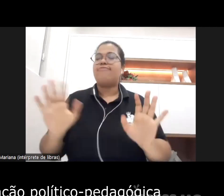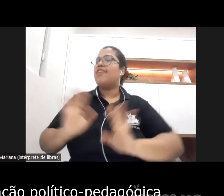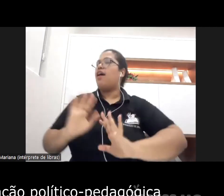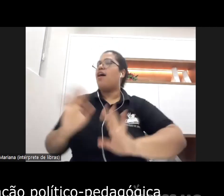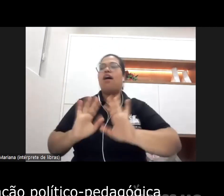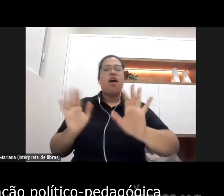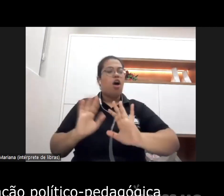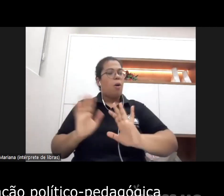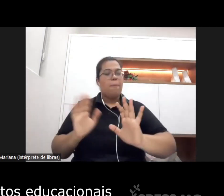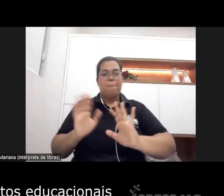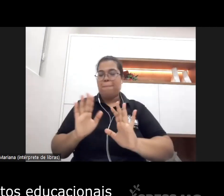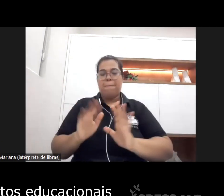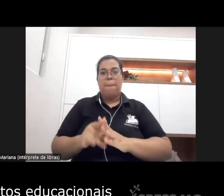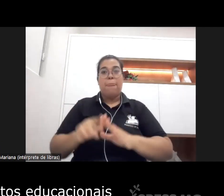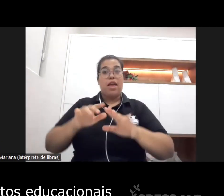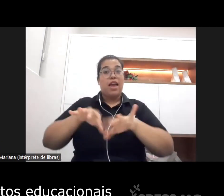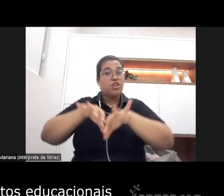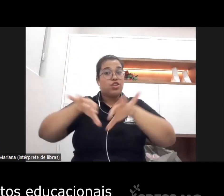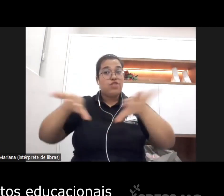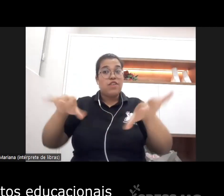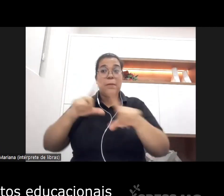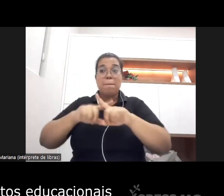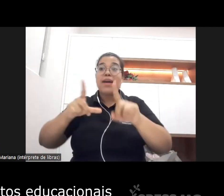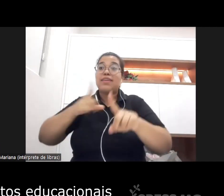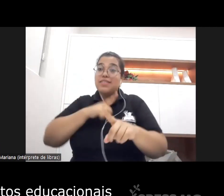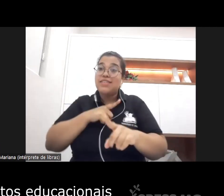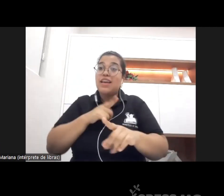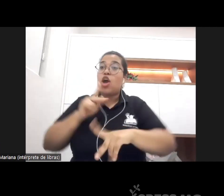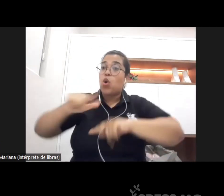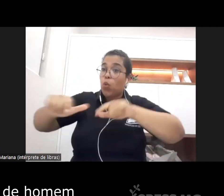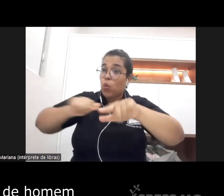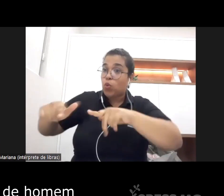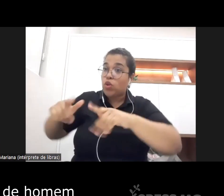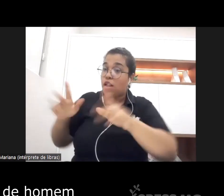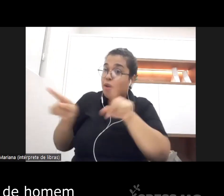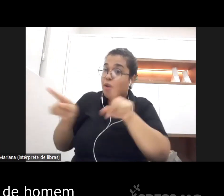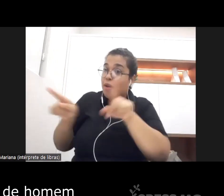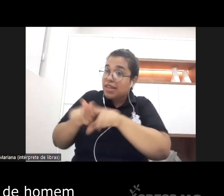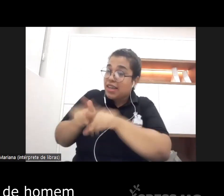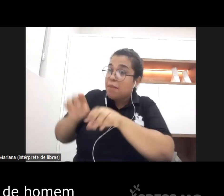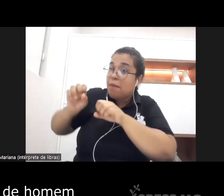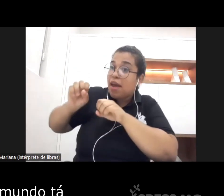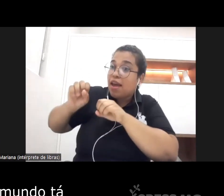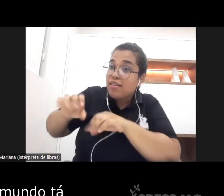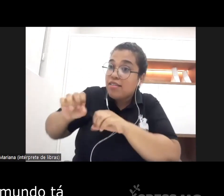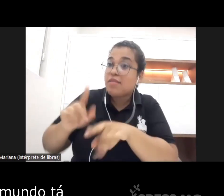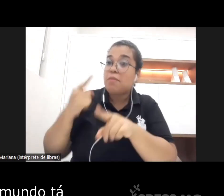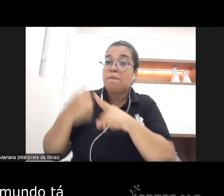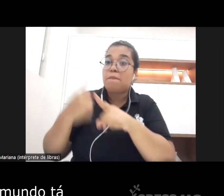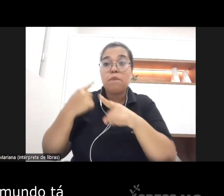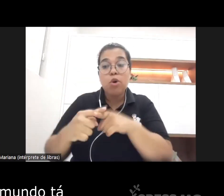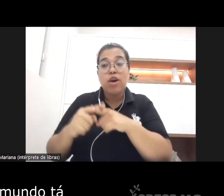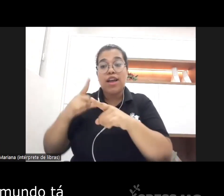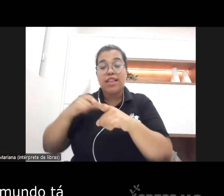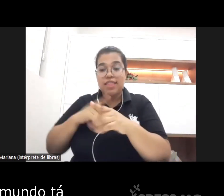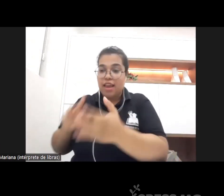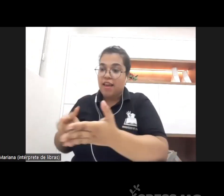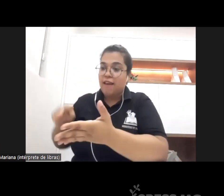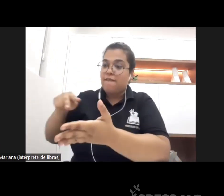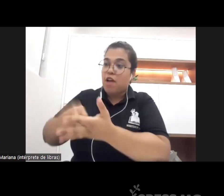pedagógica que reforça projetos educacionais concepções de homem visões de mundo